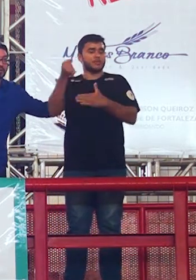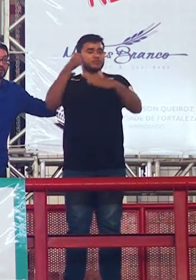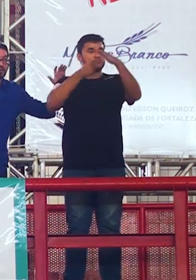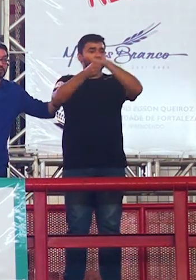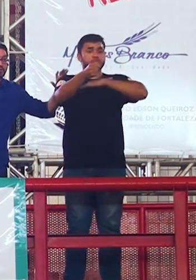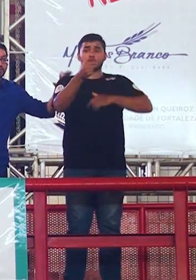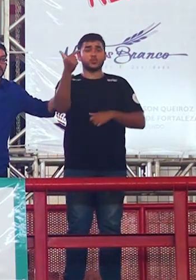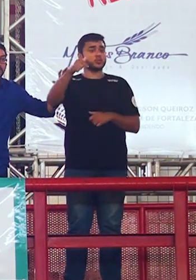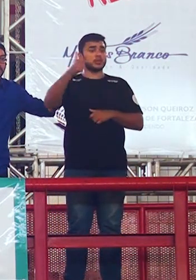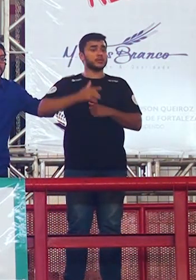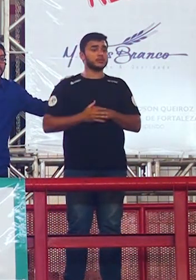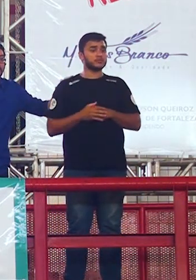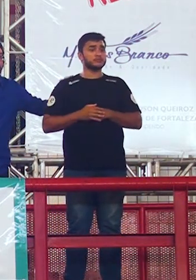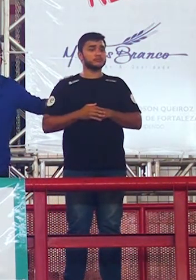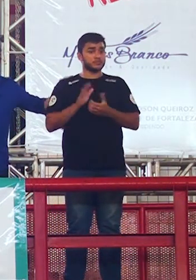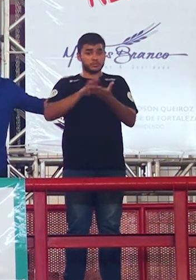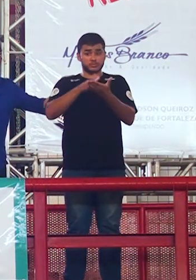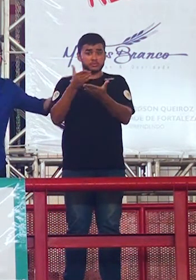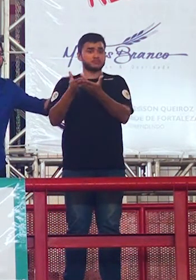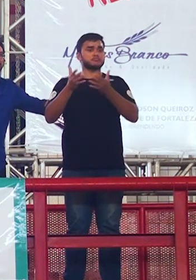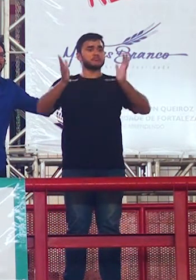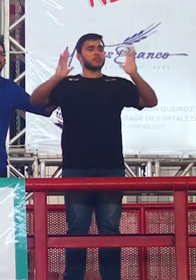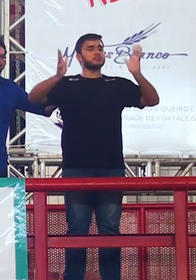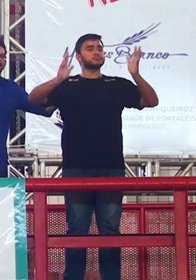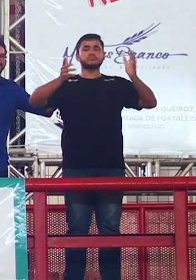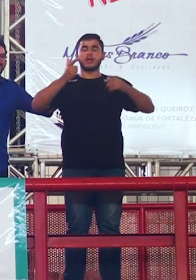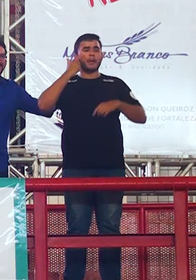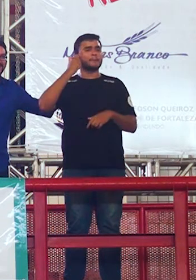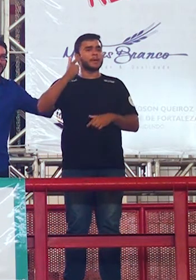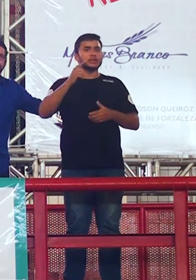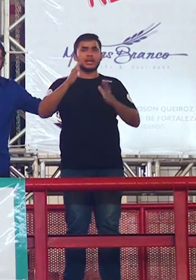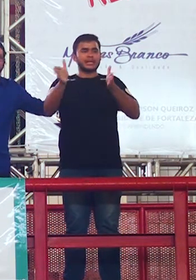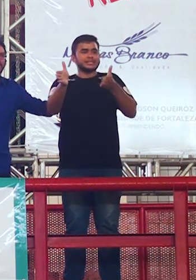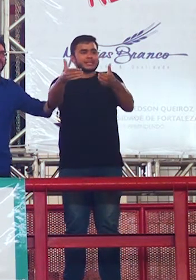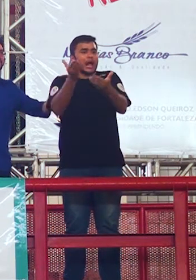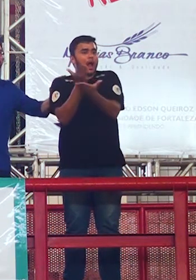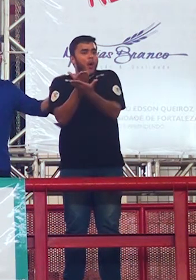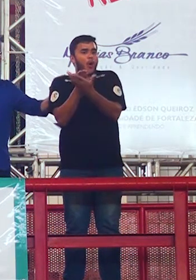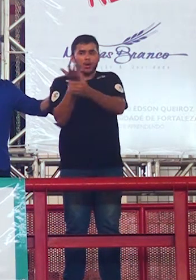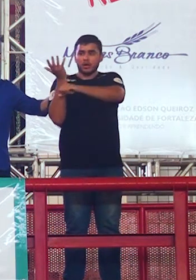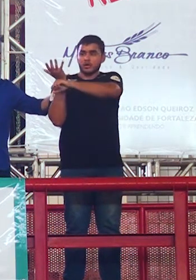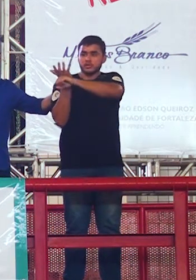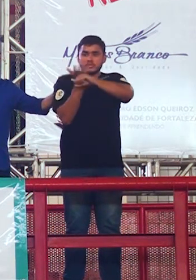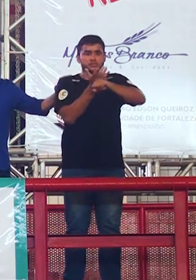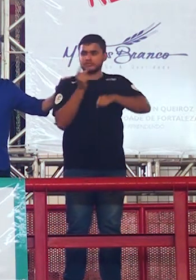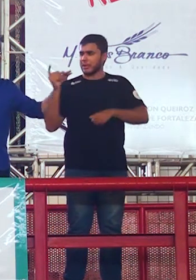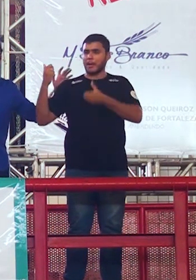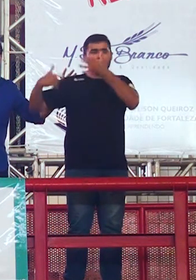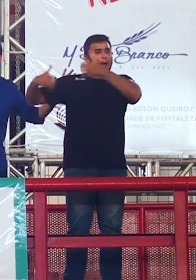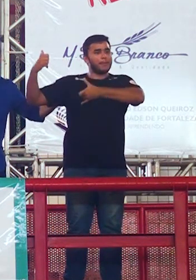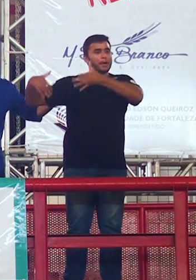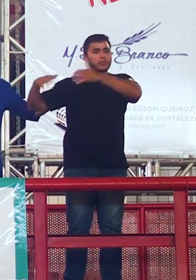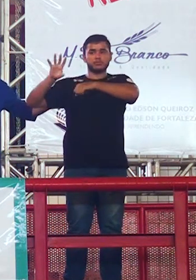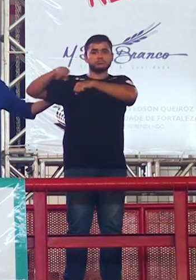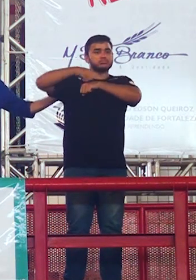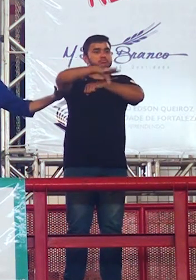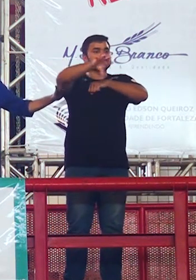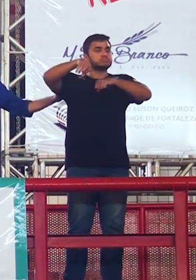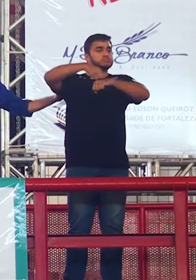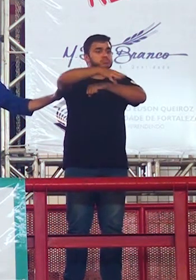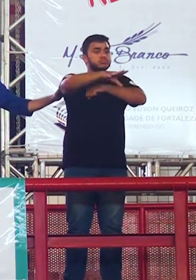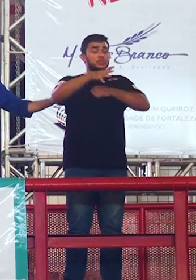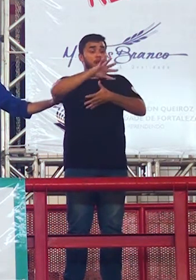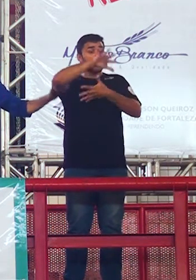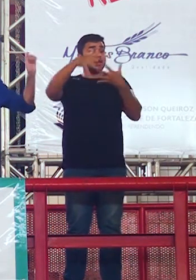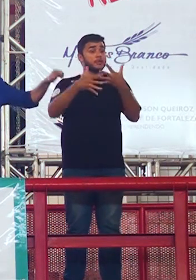ó o chapa aqui que está passando tudo que a gente está dando aqui numa linguagem de